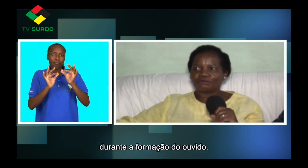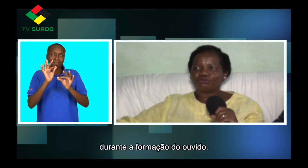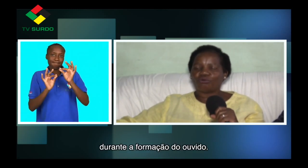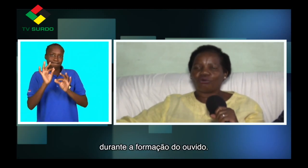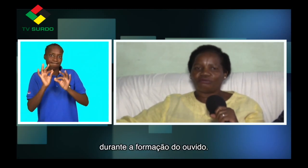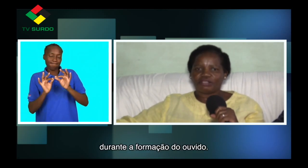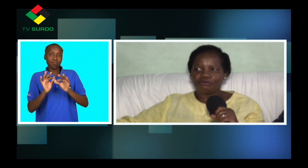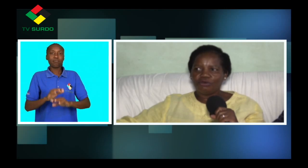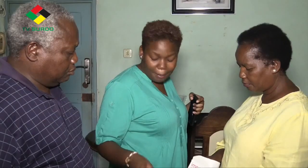do ouvido.